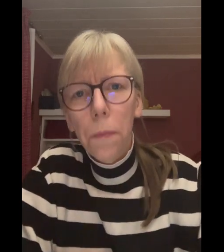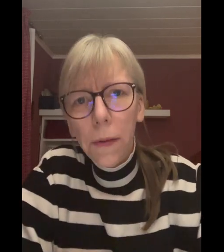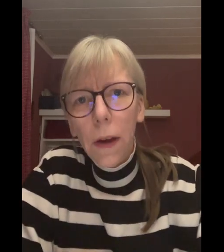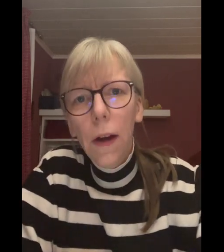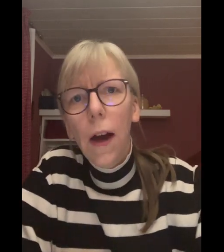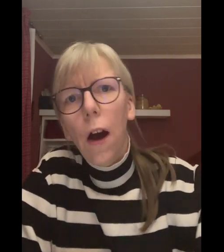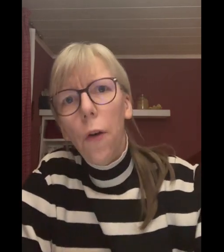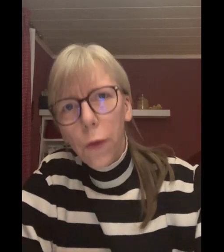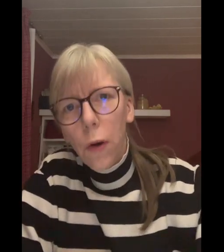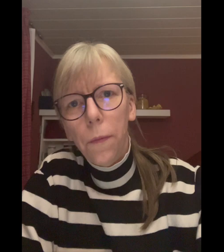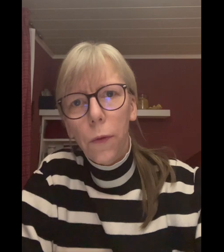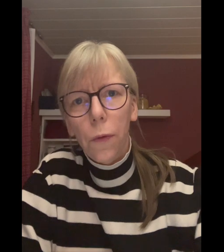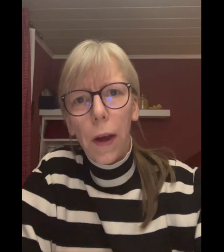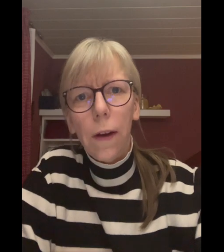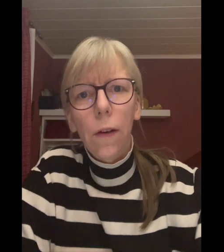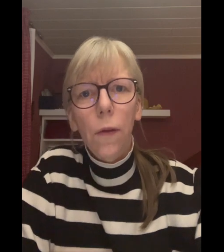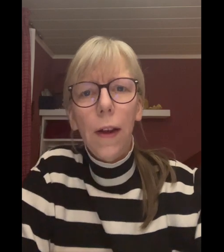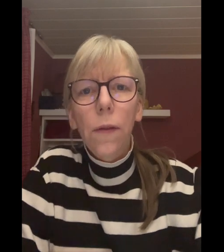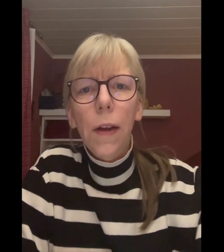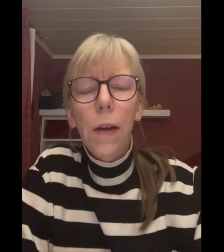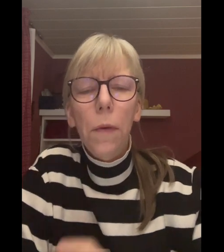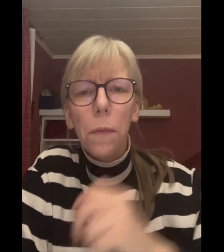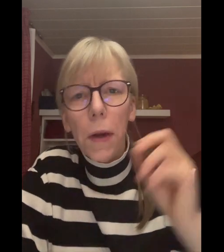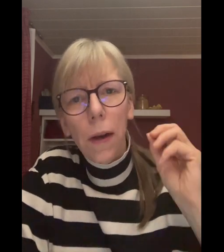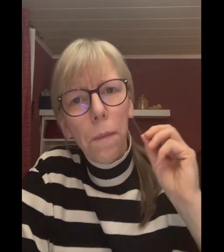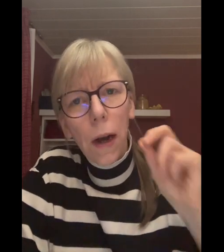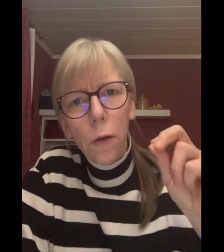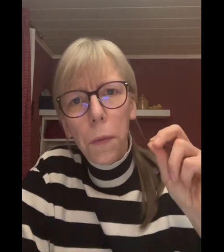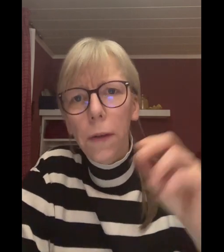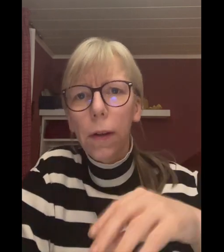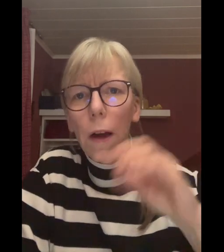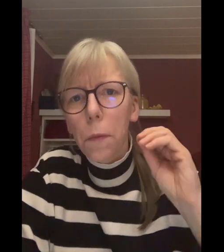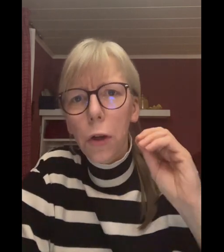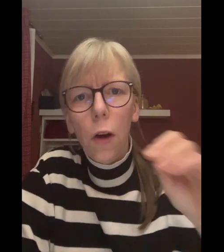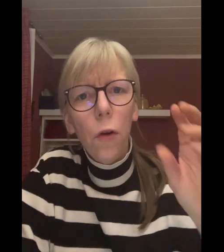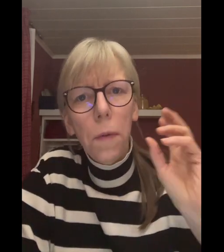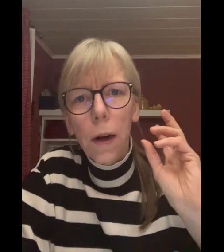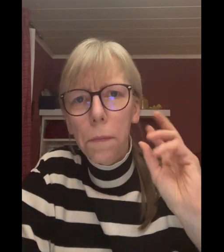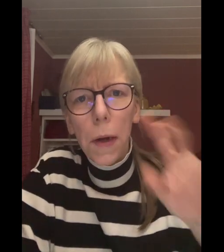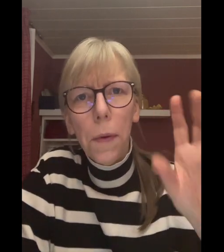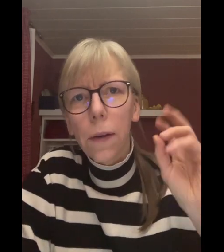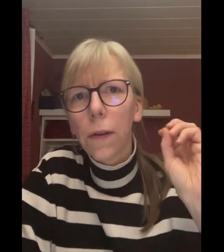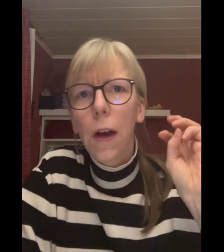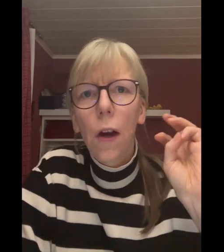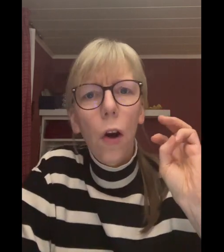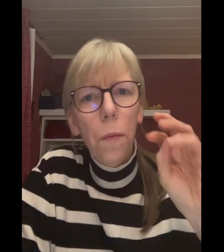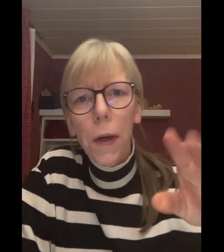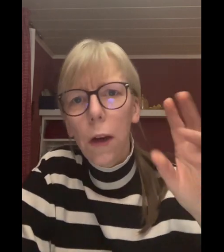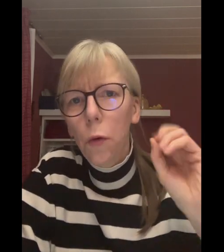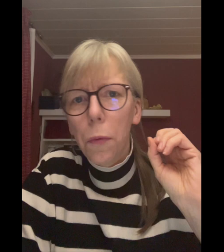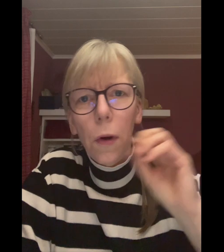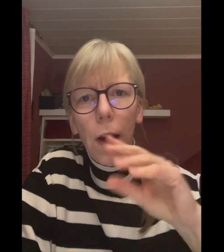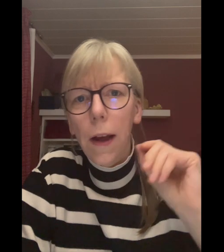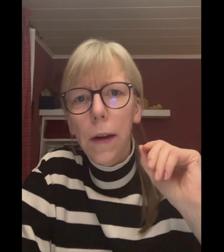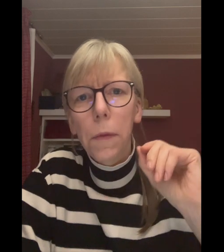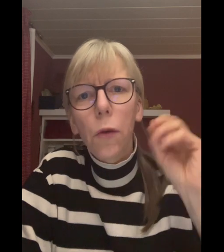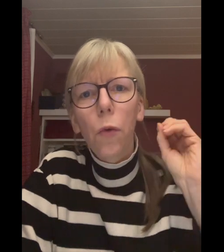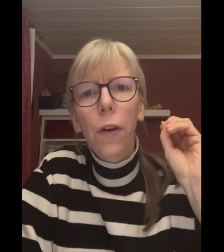besser aufgenommen zu werden. Und deswegen gibt es bei den Magen-OPs, egal ob Schlauchmagen, Bypass, Omega-Loop oder alle anderen Methoden,